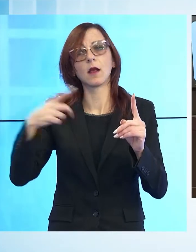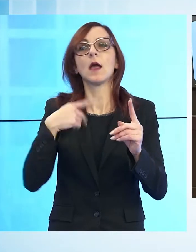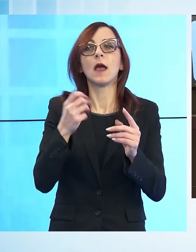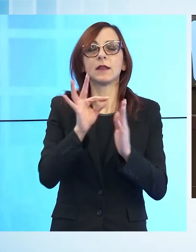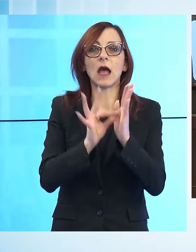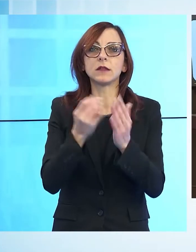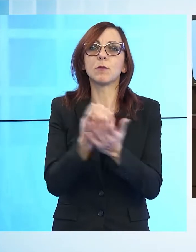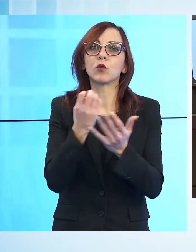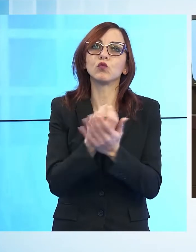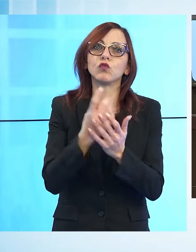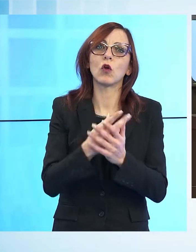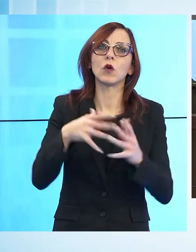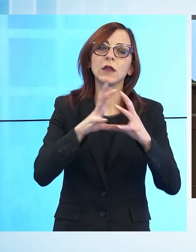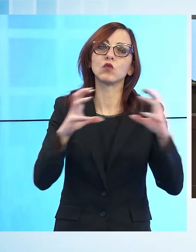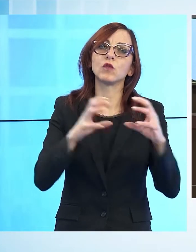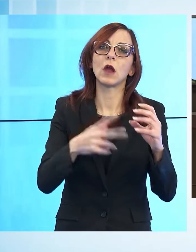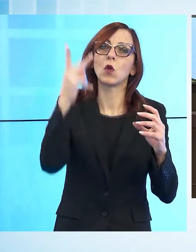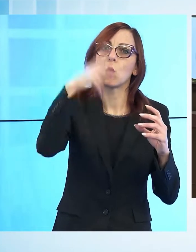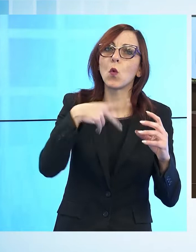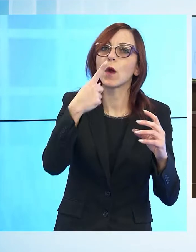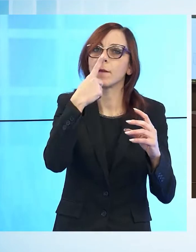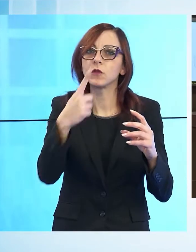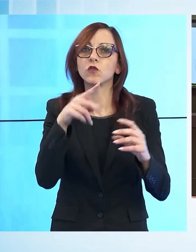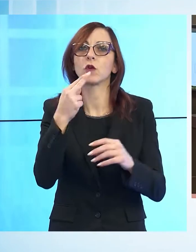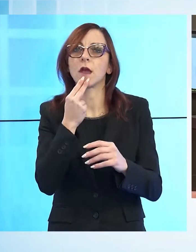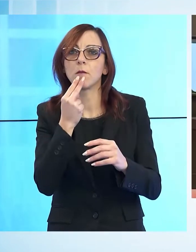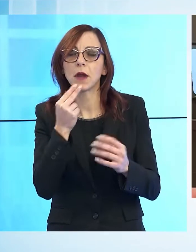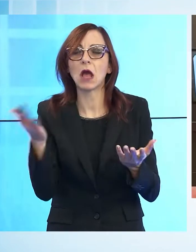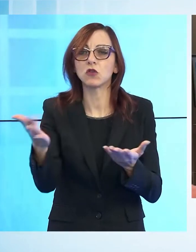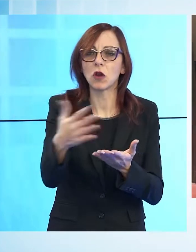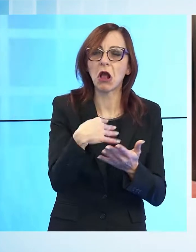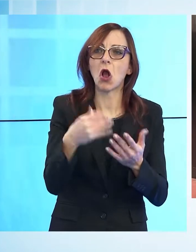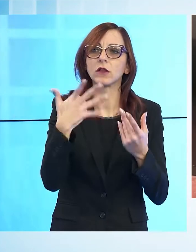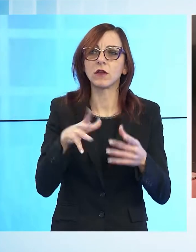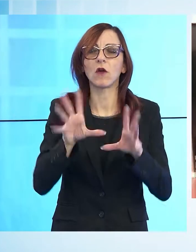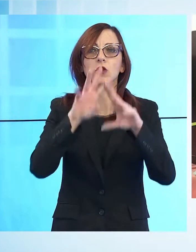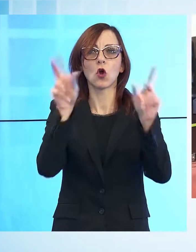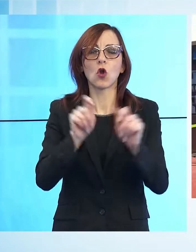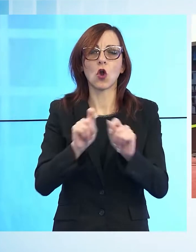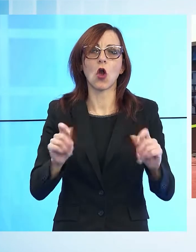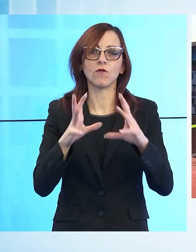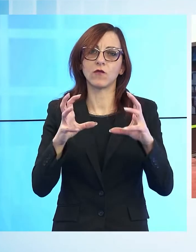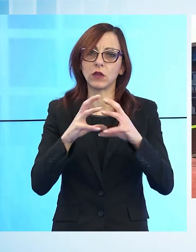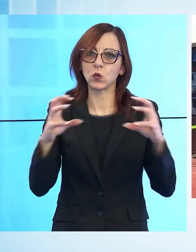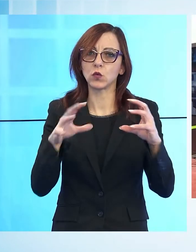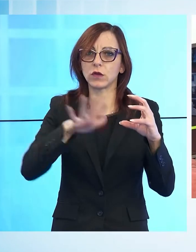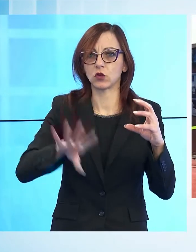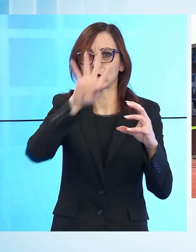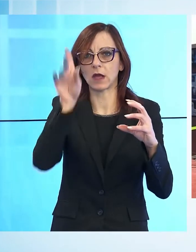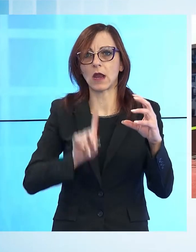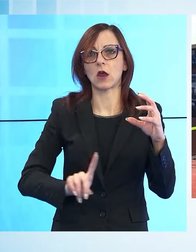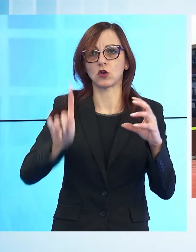Prato raccolti dal Centro Studi di Confindustria Toscana Nord. Nel terzo trimestre del 2021 la crescita